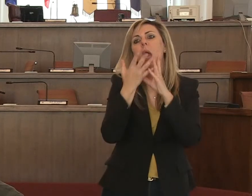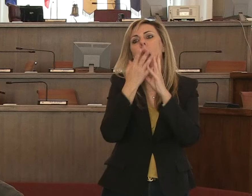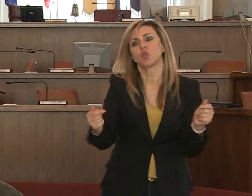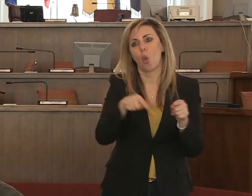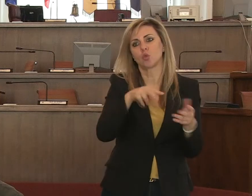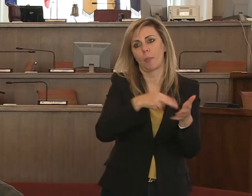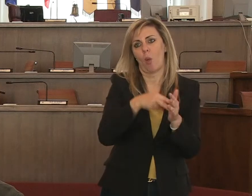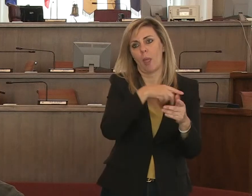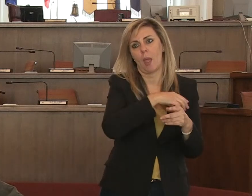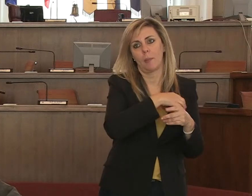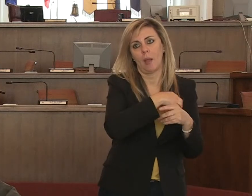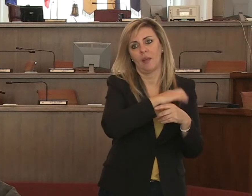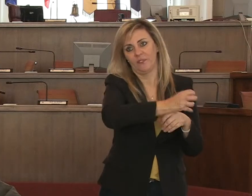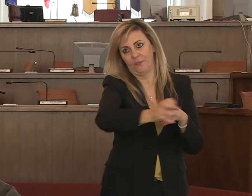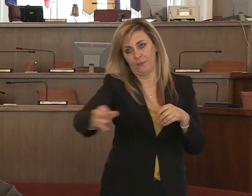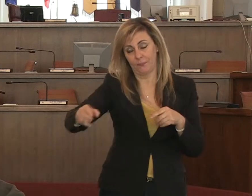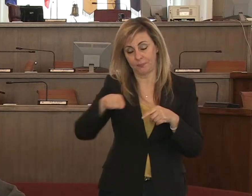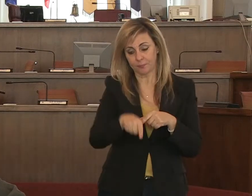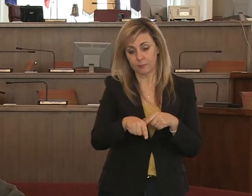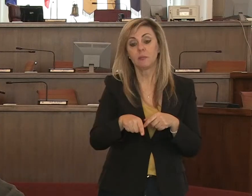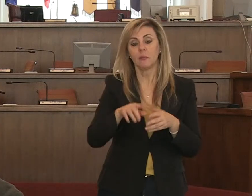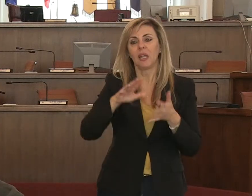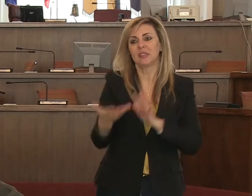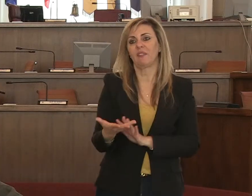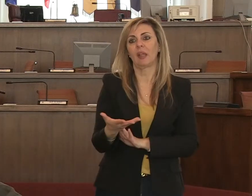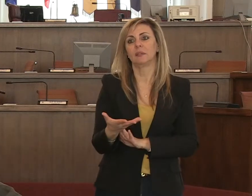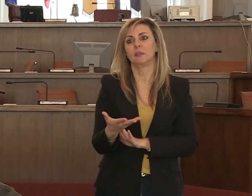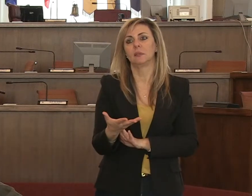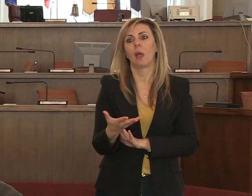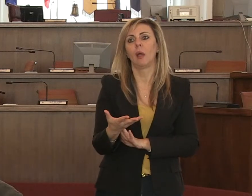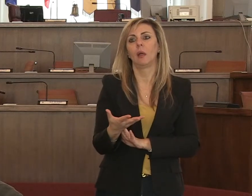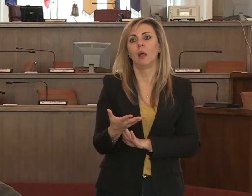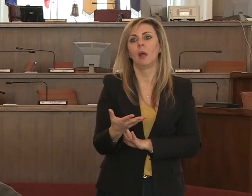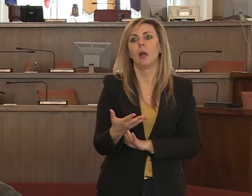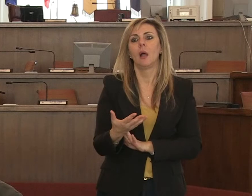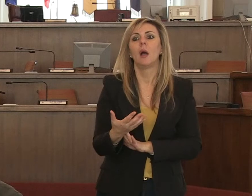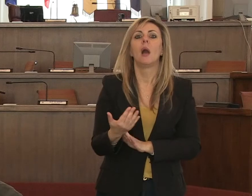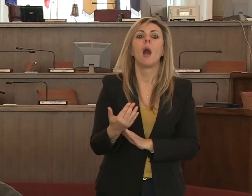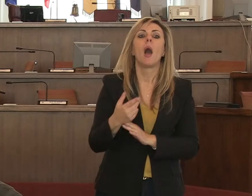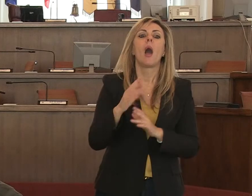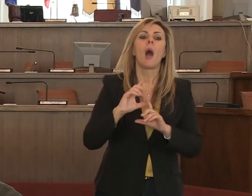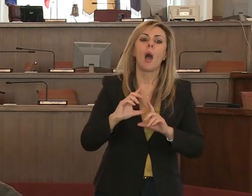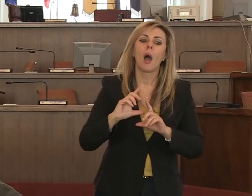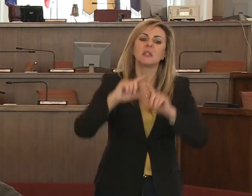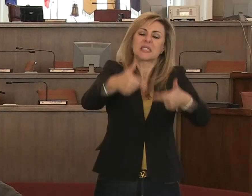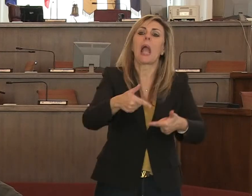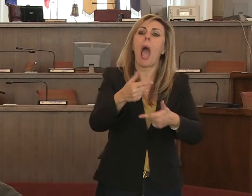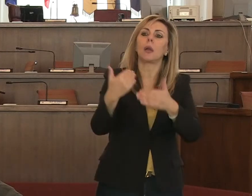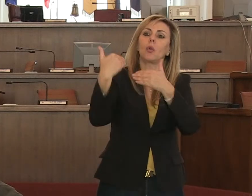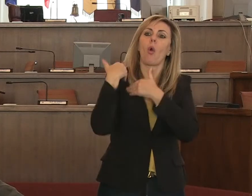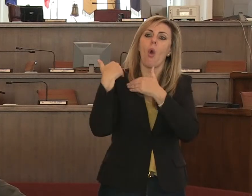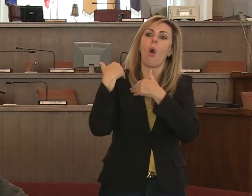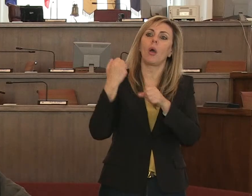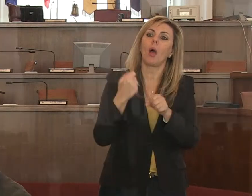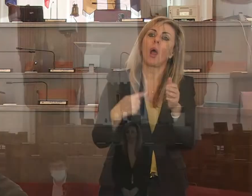in modo eh diciamo sempre con minore impatto sulle spalle dei lavoratori e su coloro che soffriscono di questi